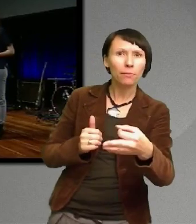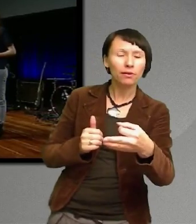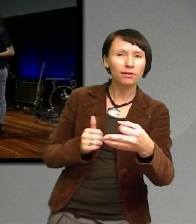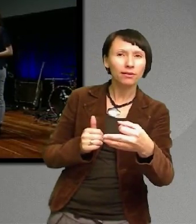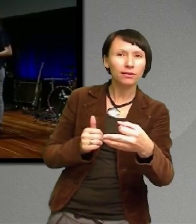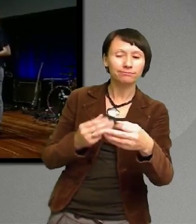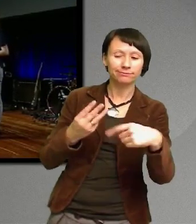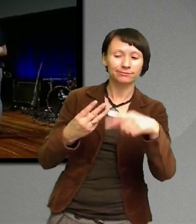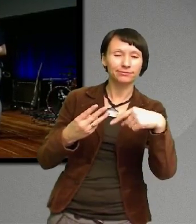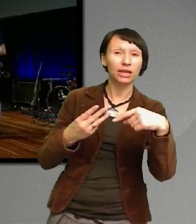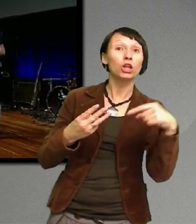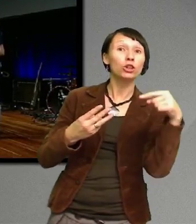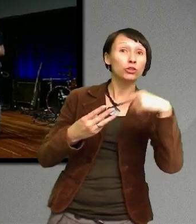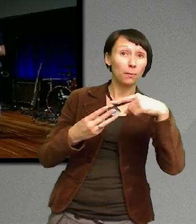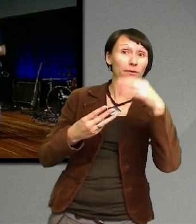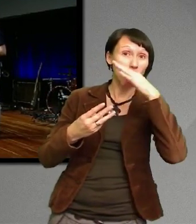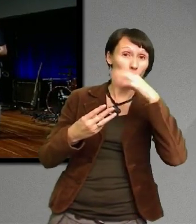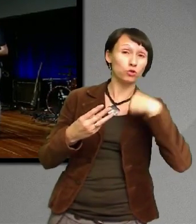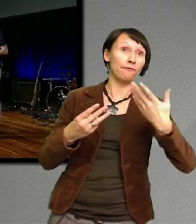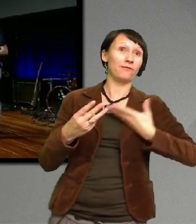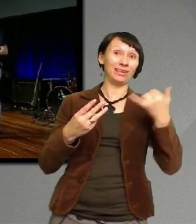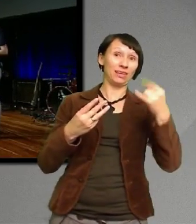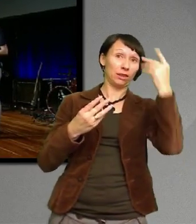frågor jag fick under en kurs Jag gick i våras